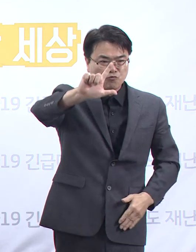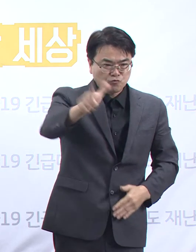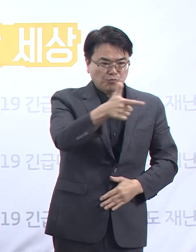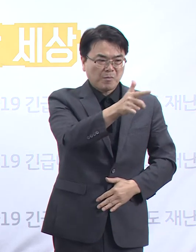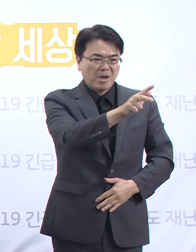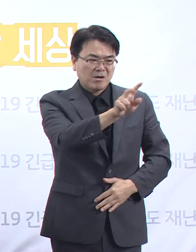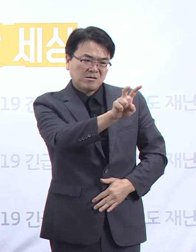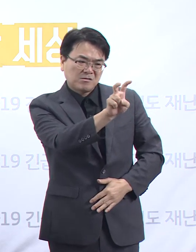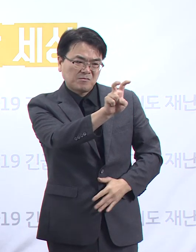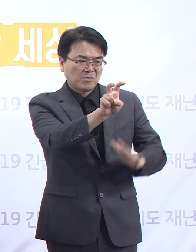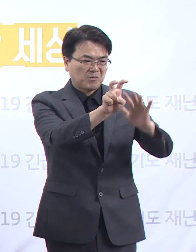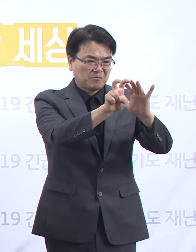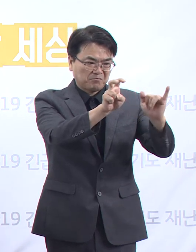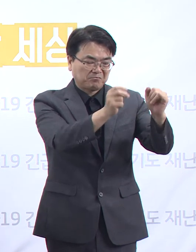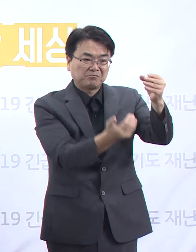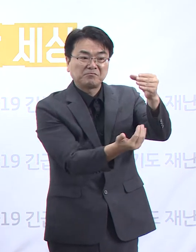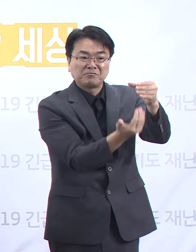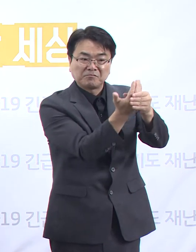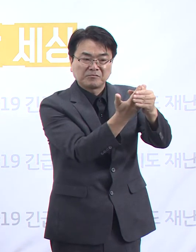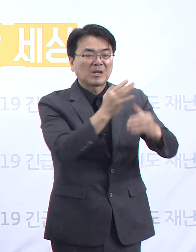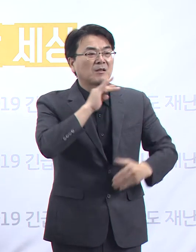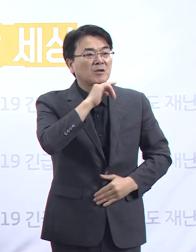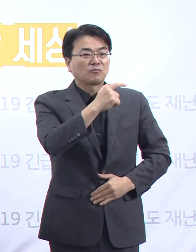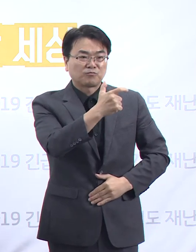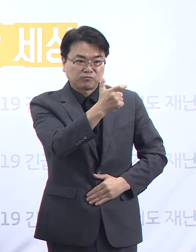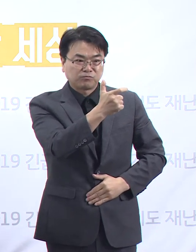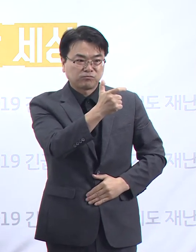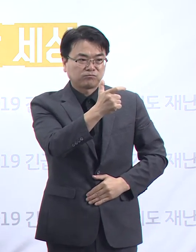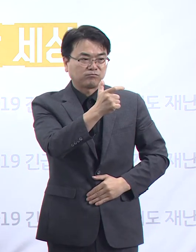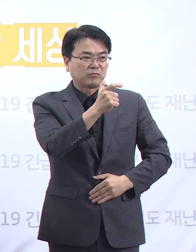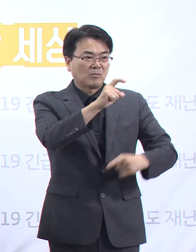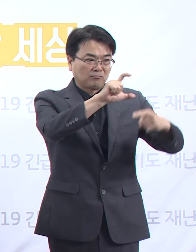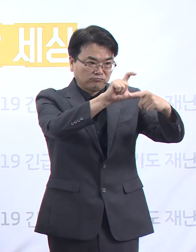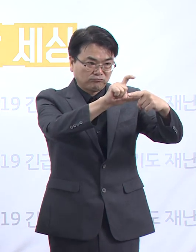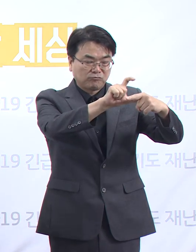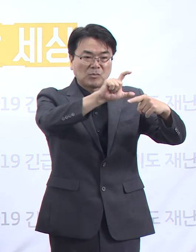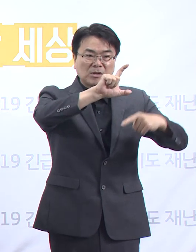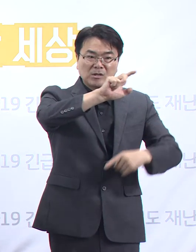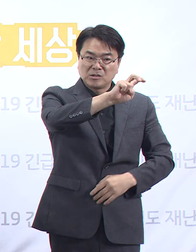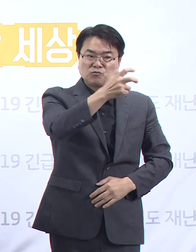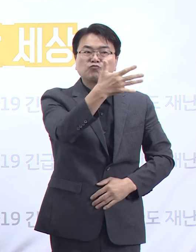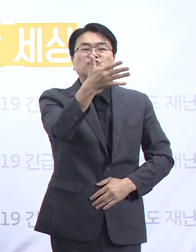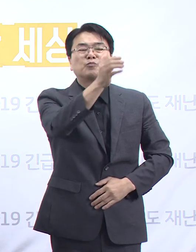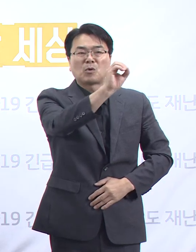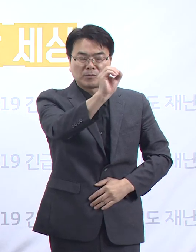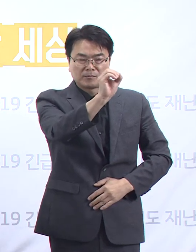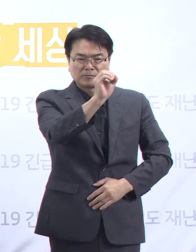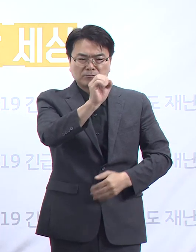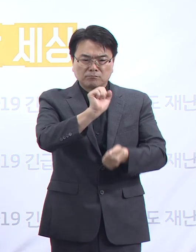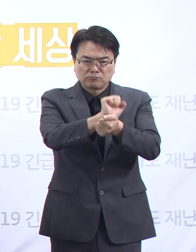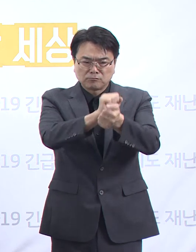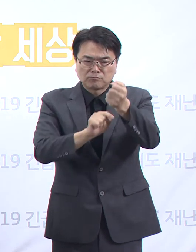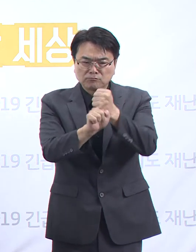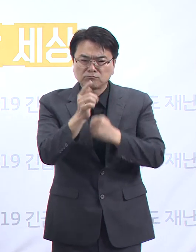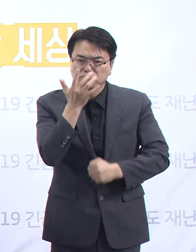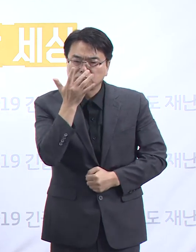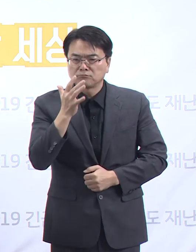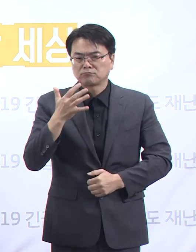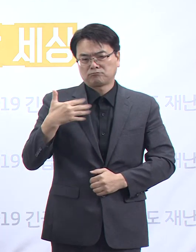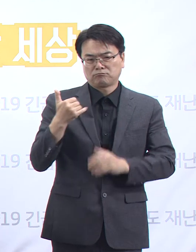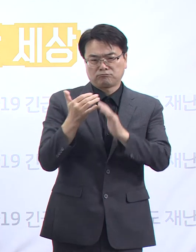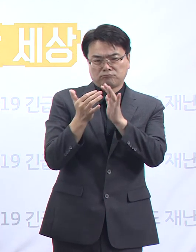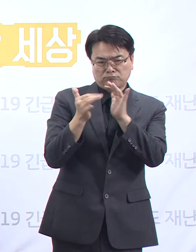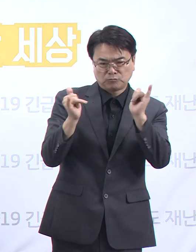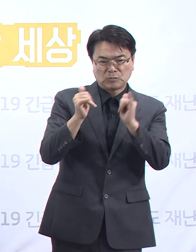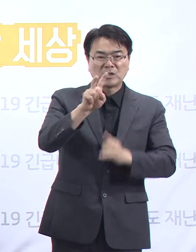확진자가 발생했었고, 60세 이상 고령층 비율은 29.5%, 감염 원인 불명 확진자는 23.4